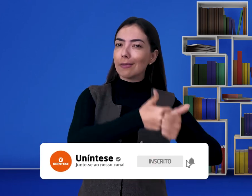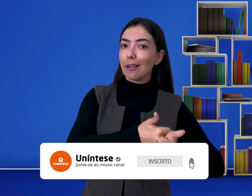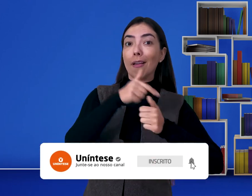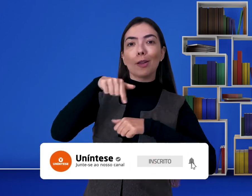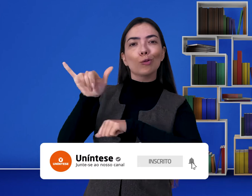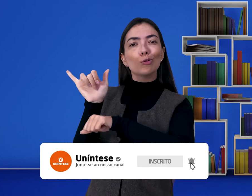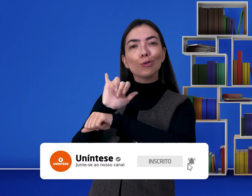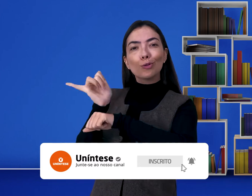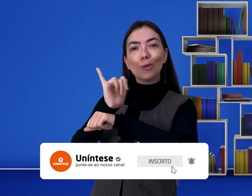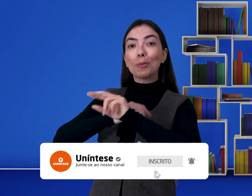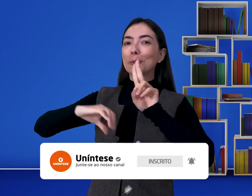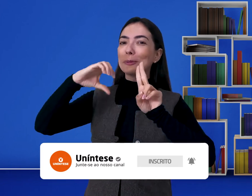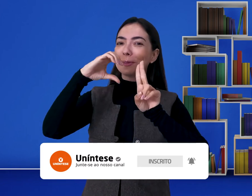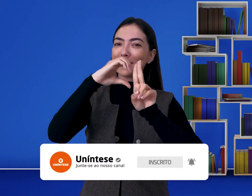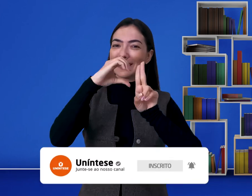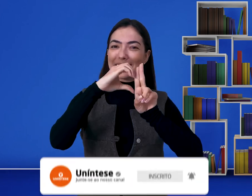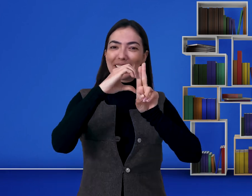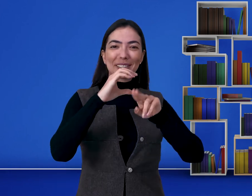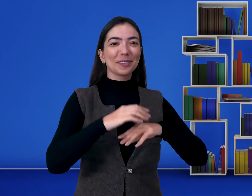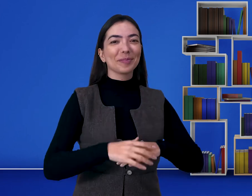inscreverem aqui no canal e a curtirem esse vídeo.